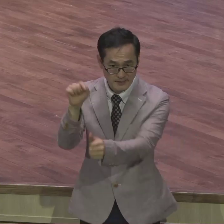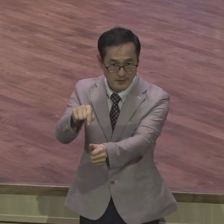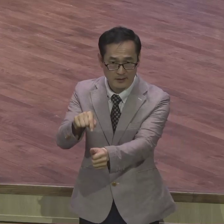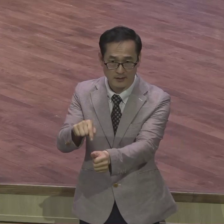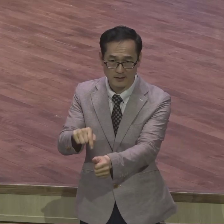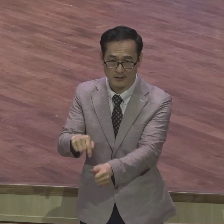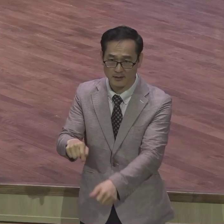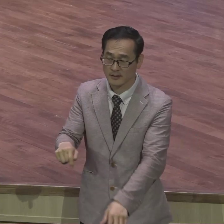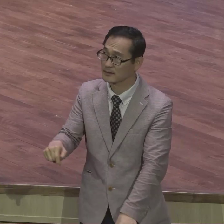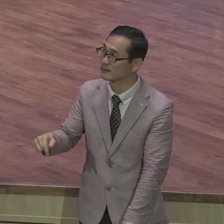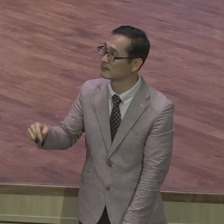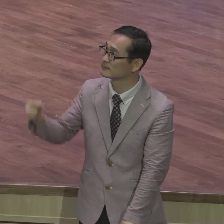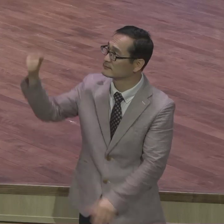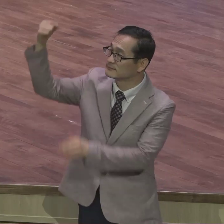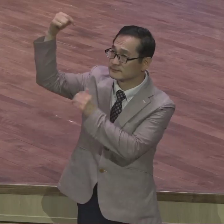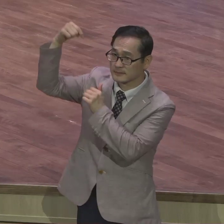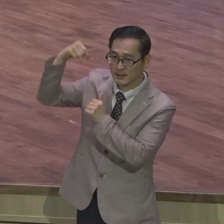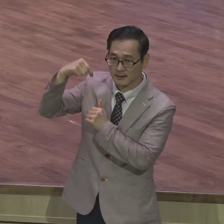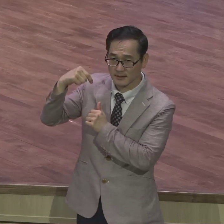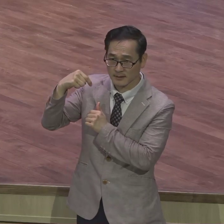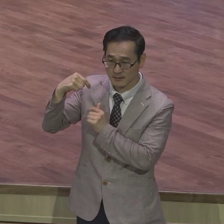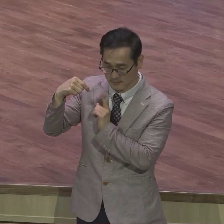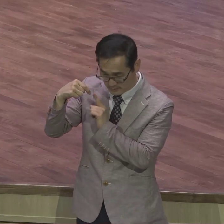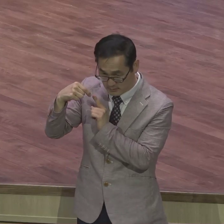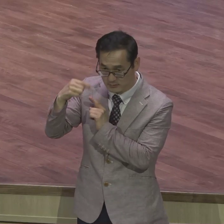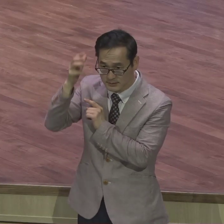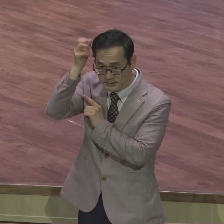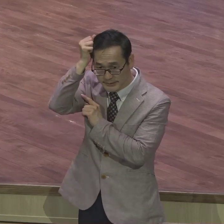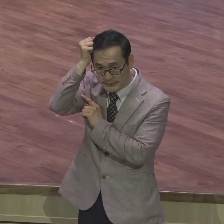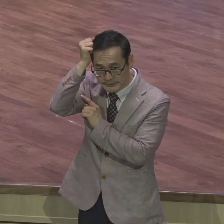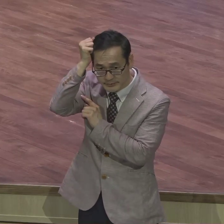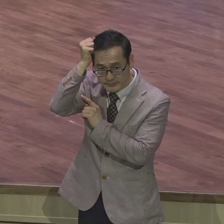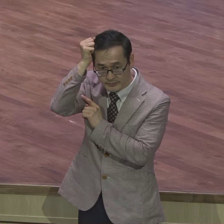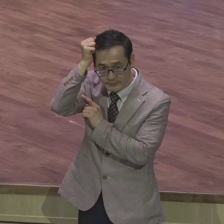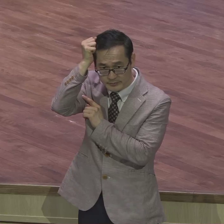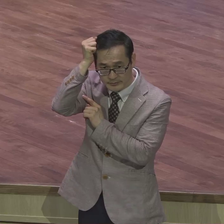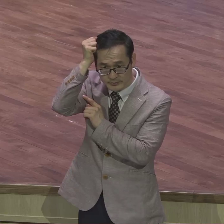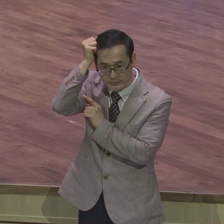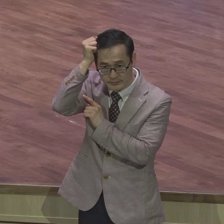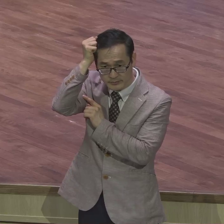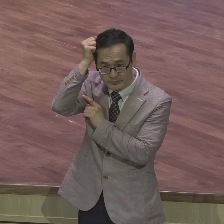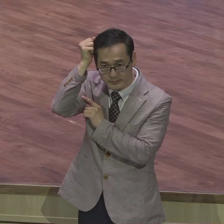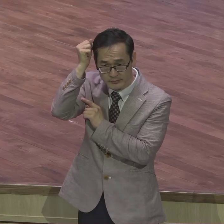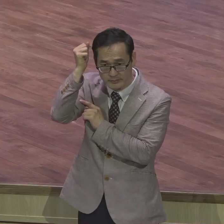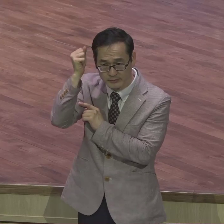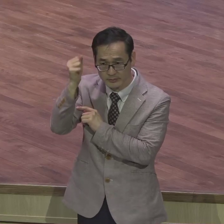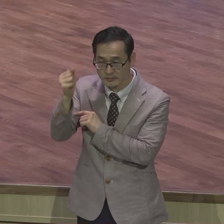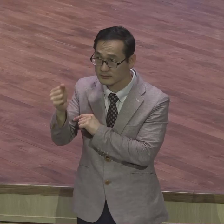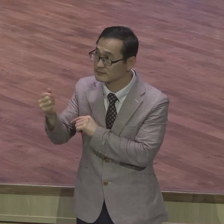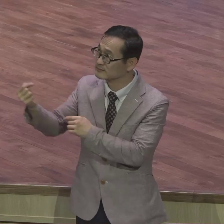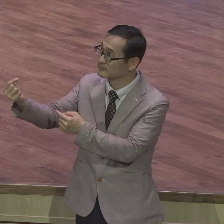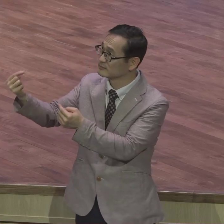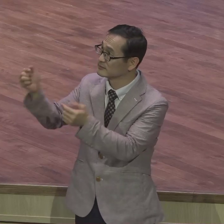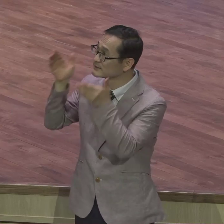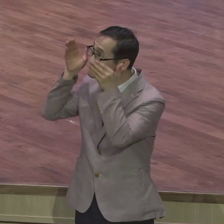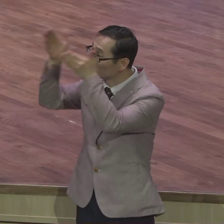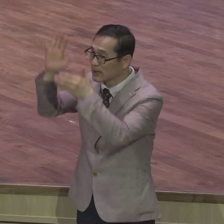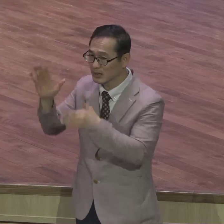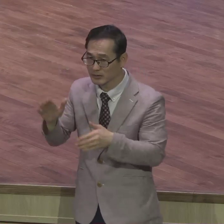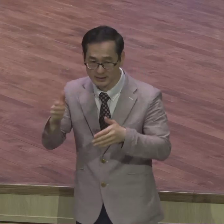자신이 영적 정체성을 놓쳐버리면 큰일 나요 다른 거 가지고 아웅자웅해 샀고 불신자처럼 다른 종교인들처럼